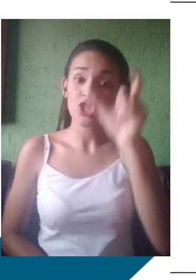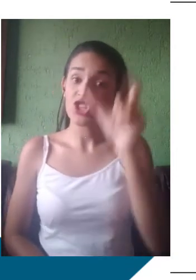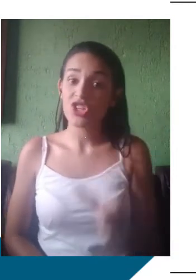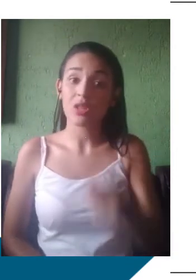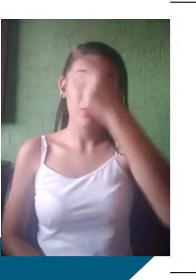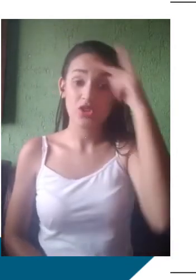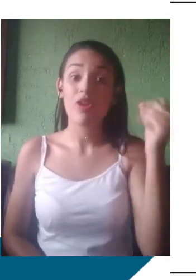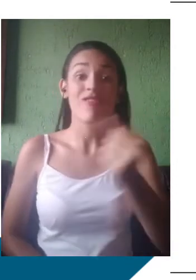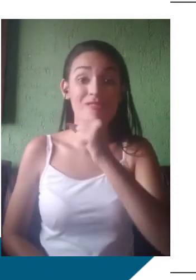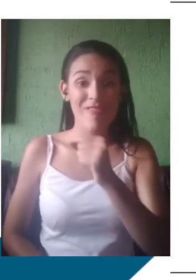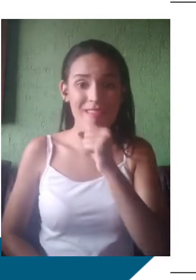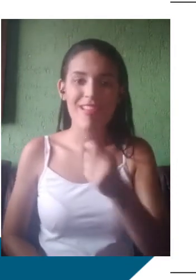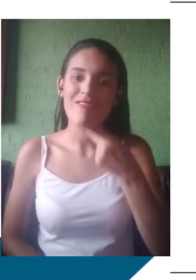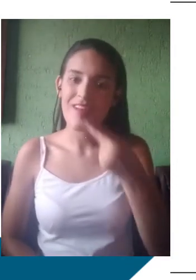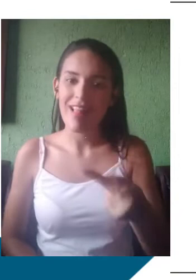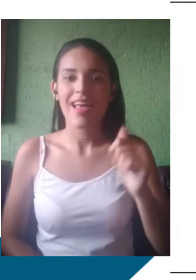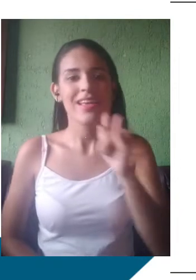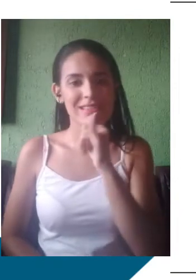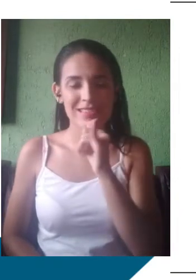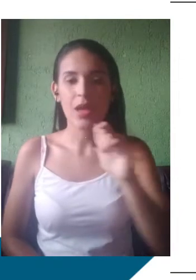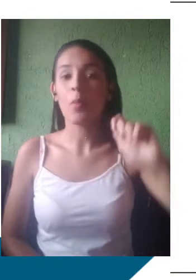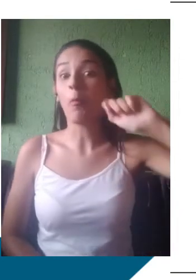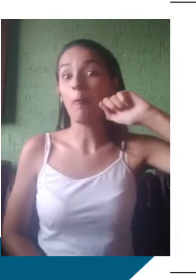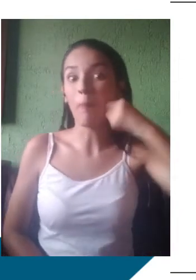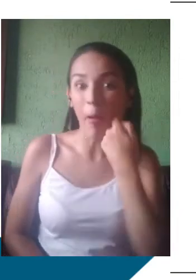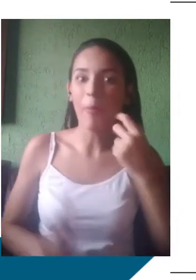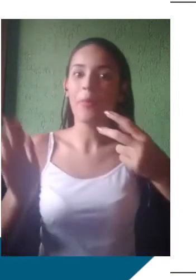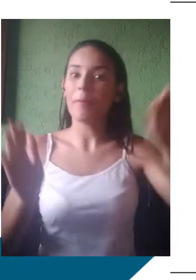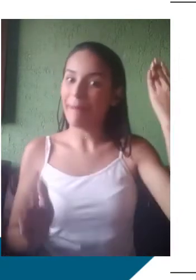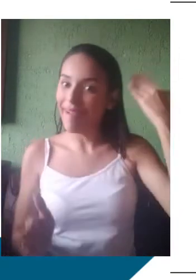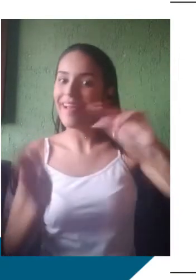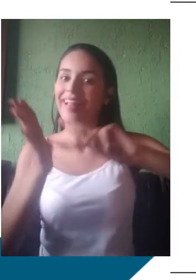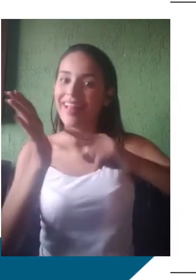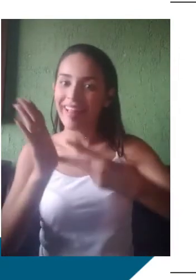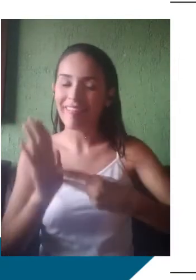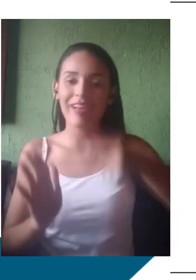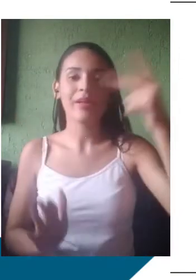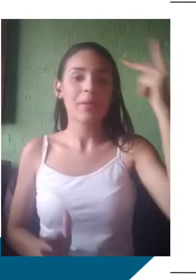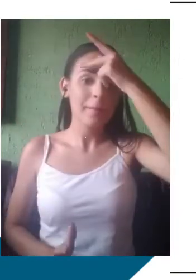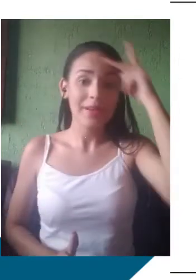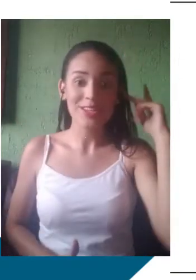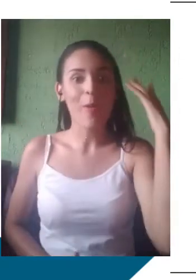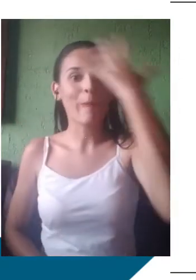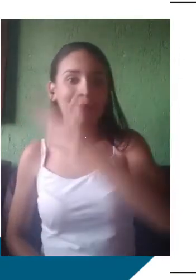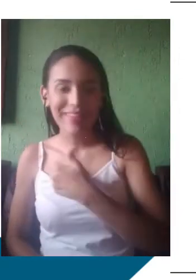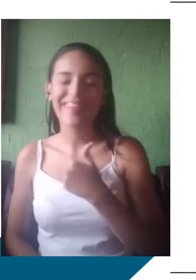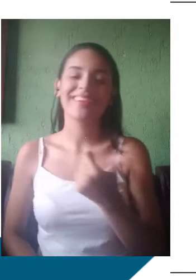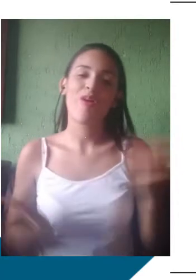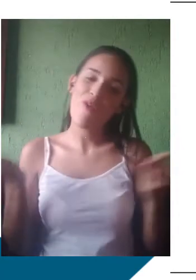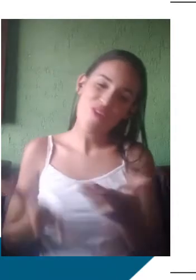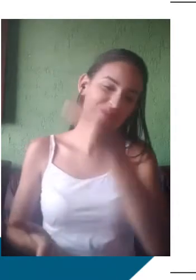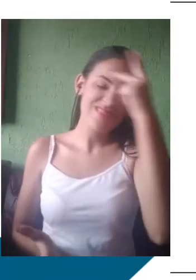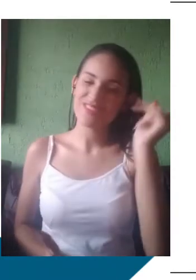eram palavras usadas para isso. Hoje, não significa mais, né? Embora uma pessoa idosa possa usar essas